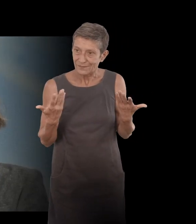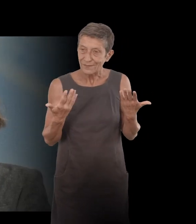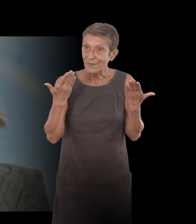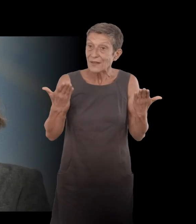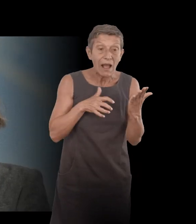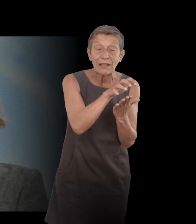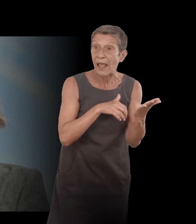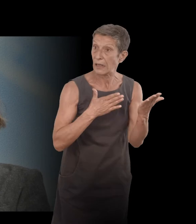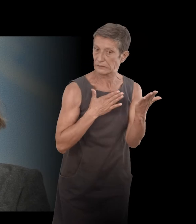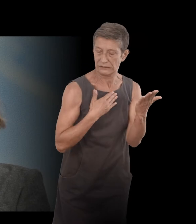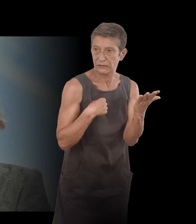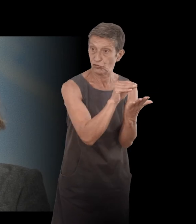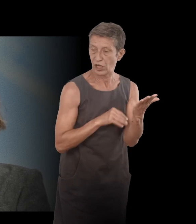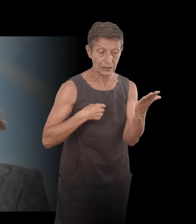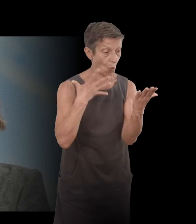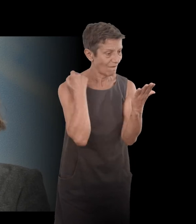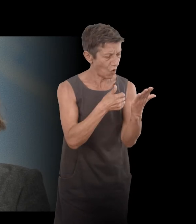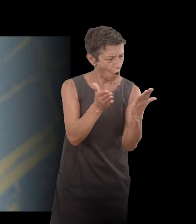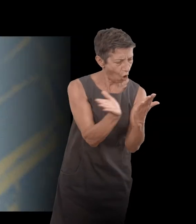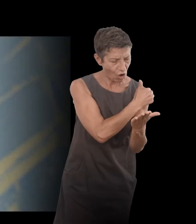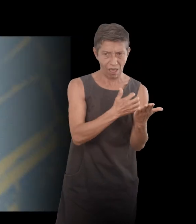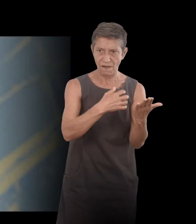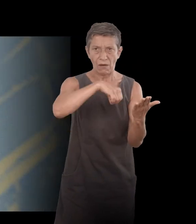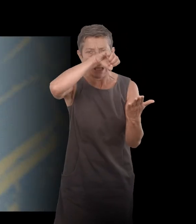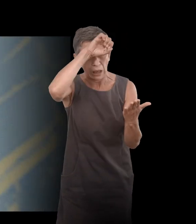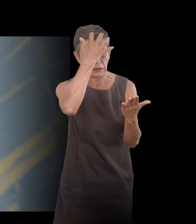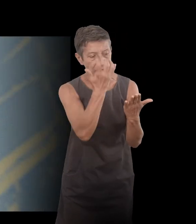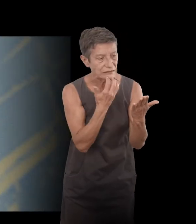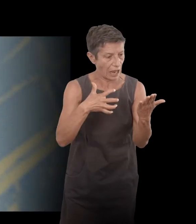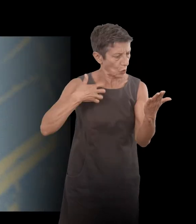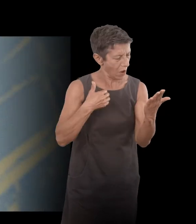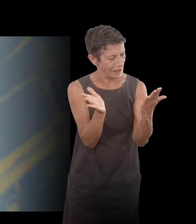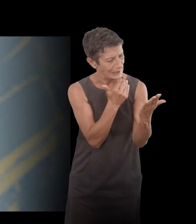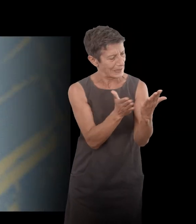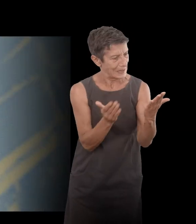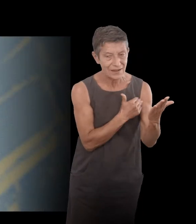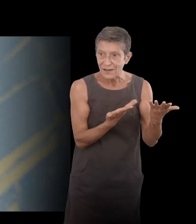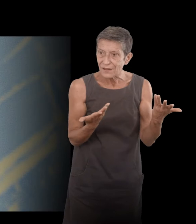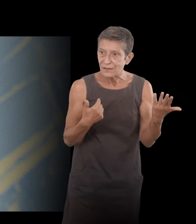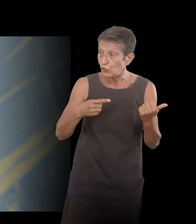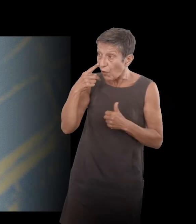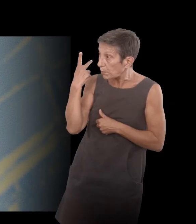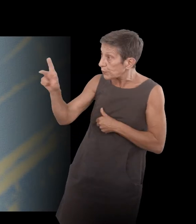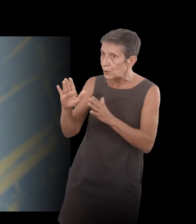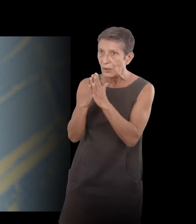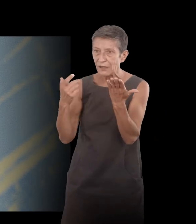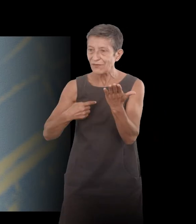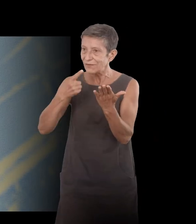disparaître le pathos et la colère, et là, c'est très impressionnant de voir cette espèce de jeu un peu d'équilibriste